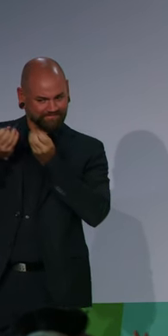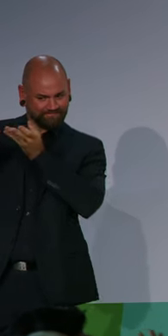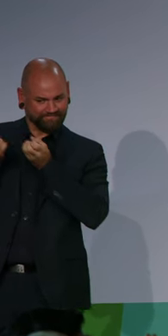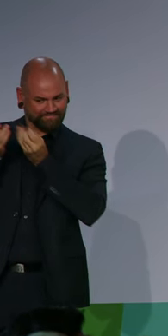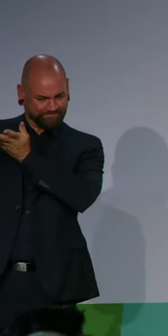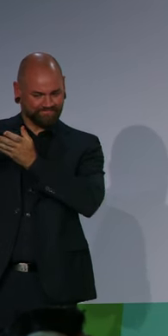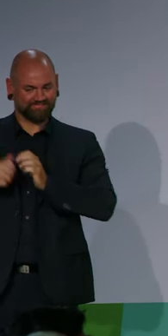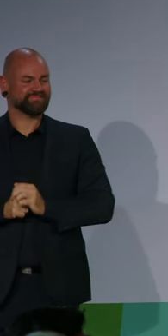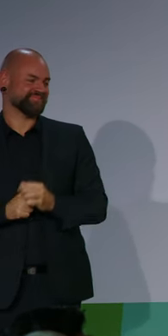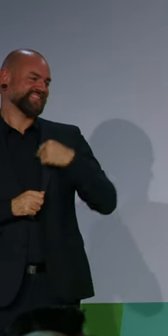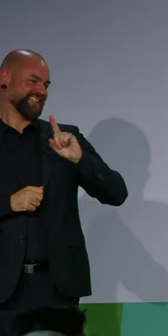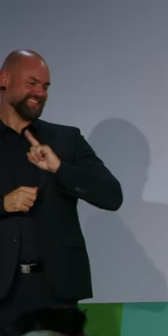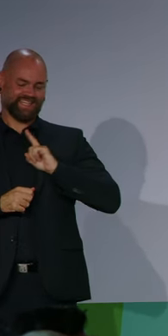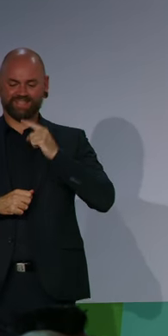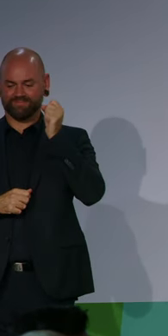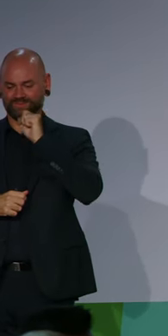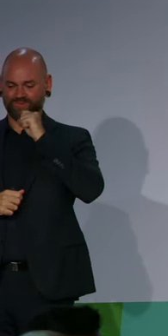ist. Herr Scholz, schön, dass Sie da sind.